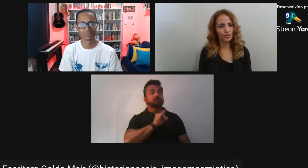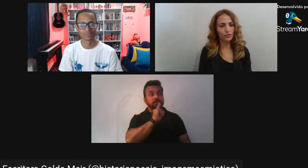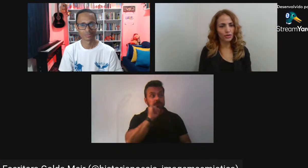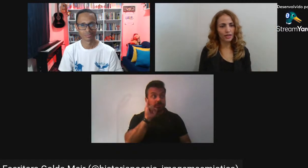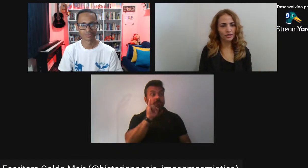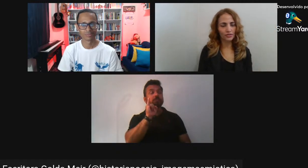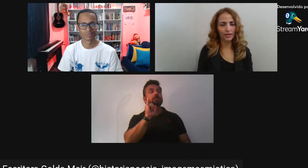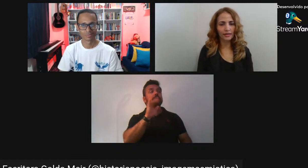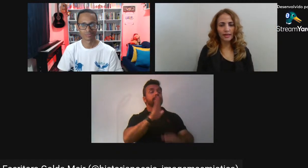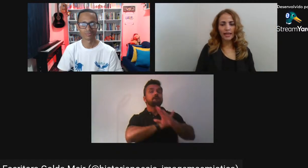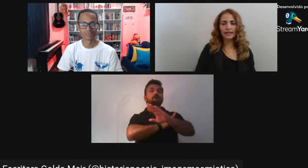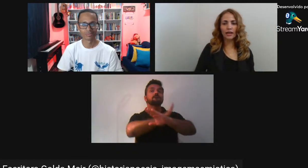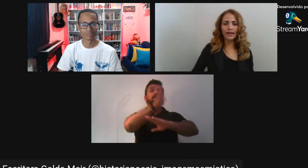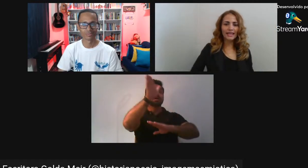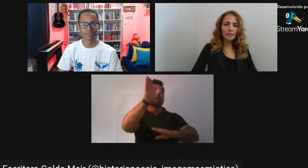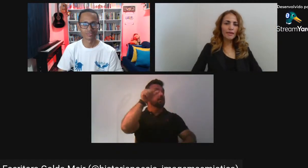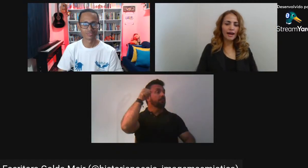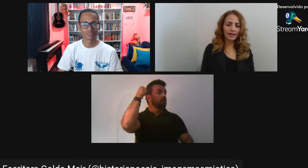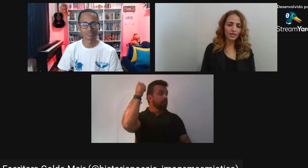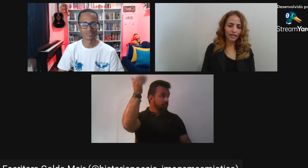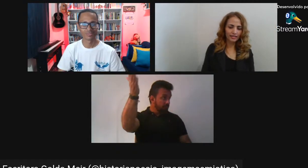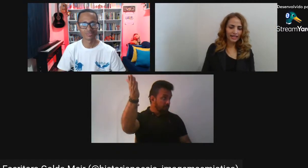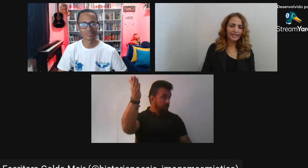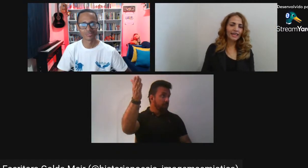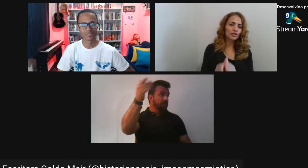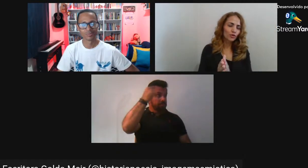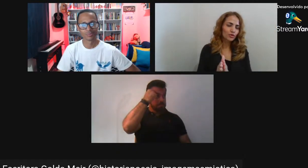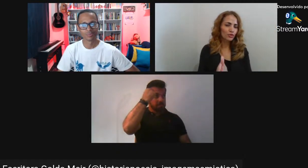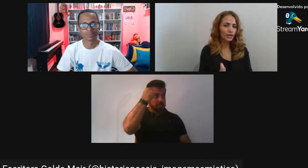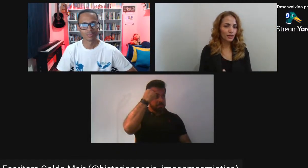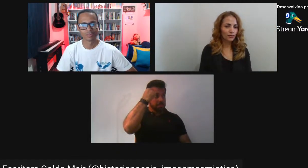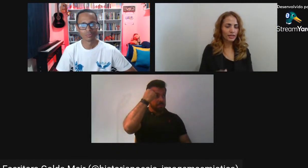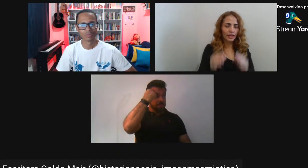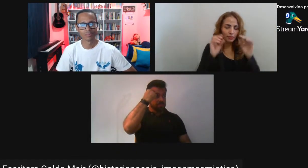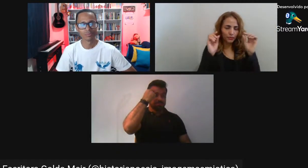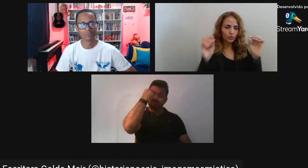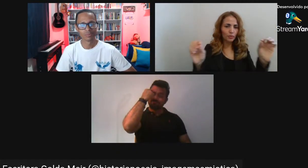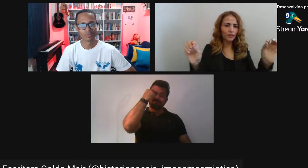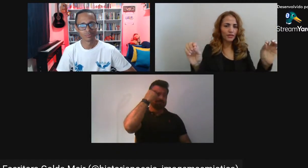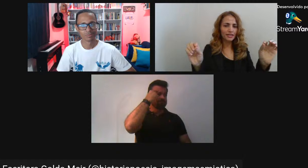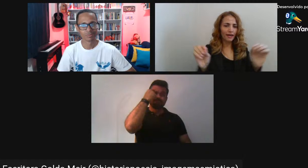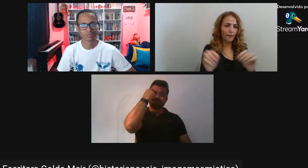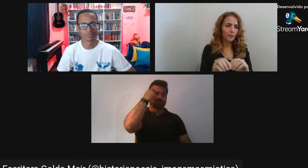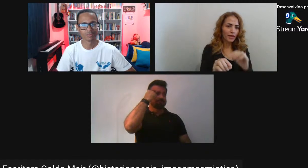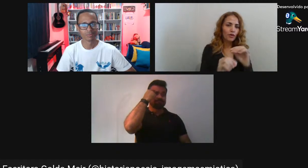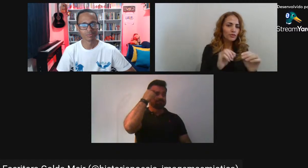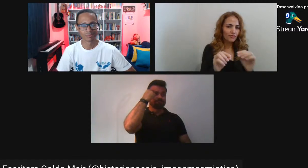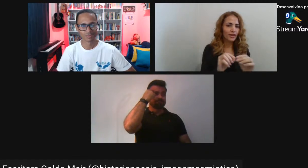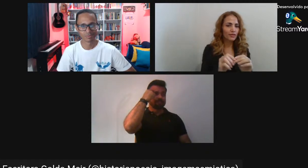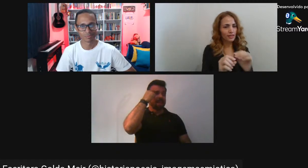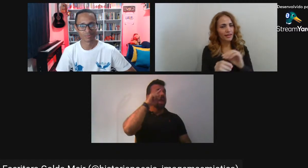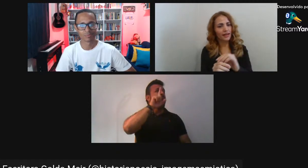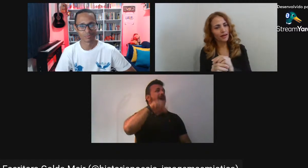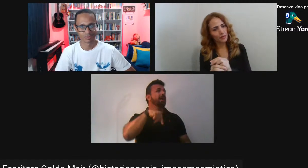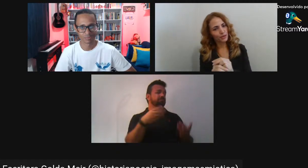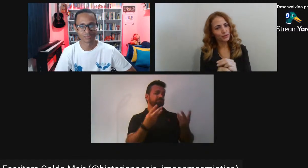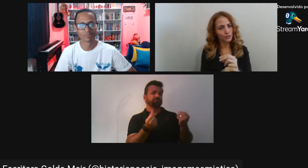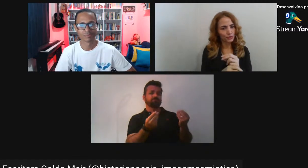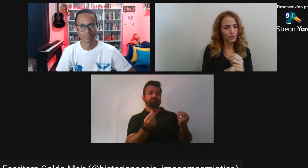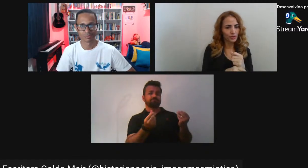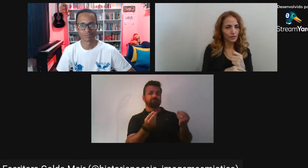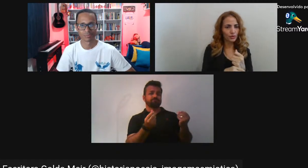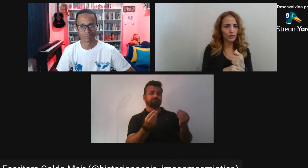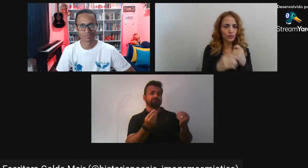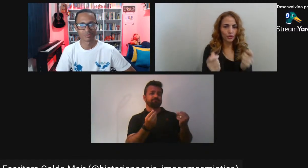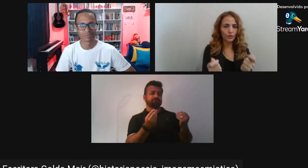seja lá De onde for Então essa imagem Que eles construíram Que é superficial Que é como os afetos Entre a ama E